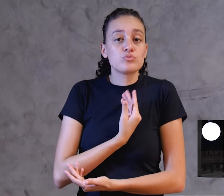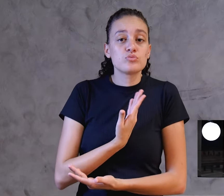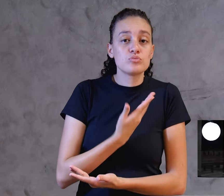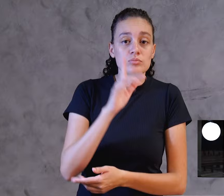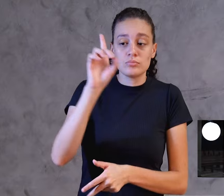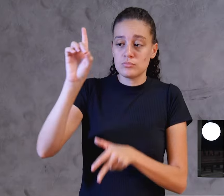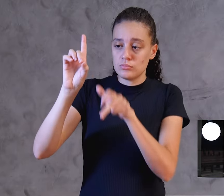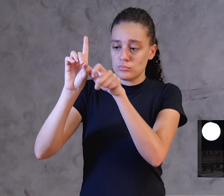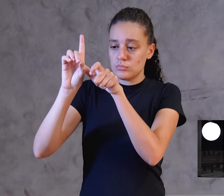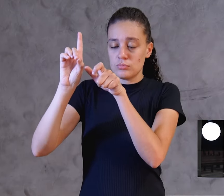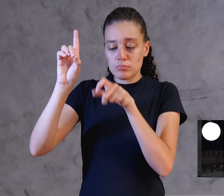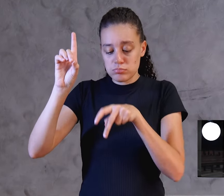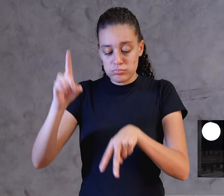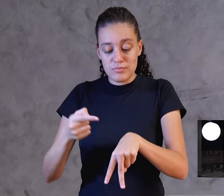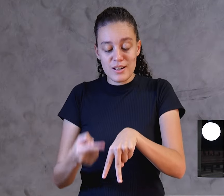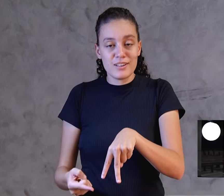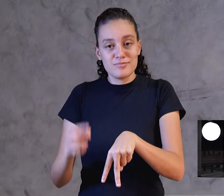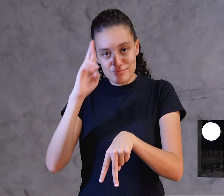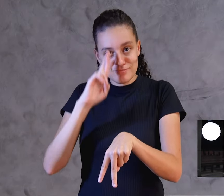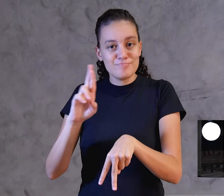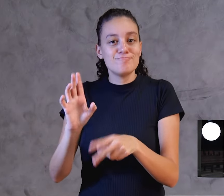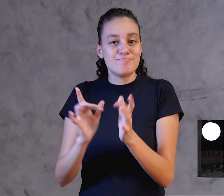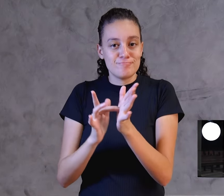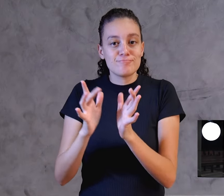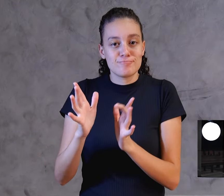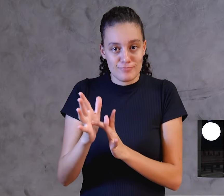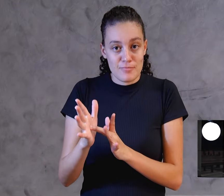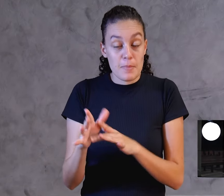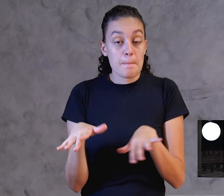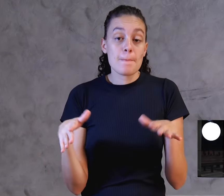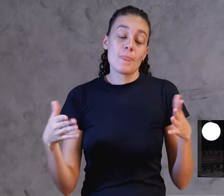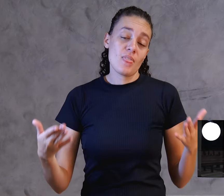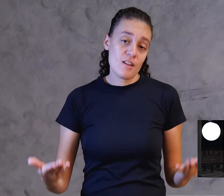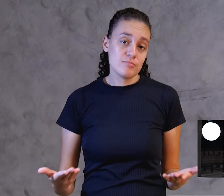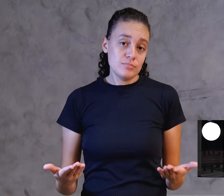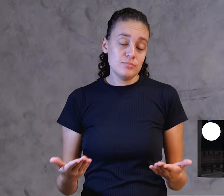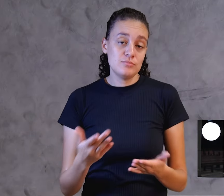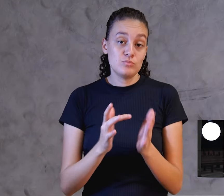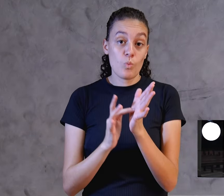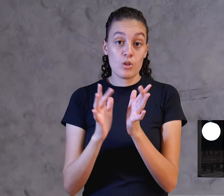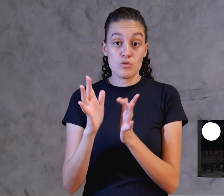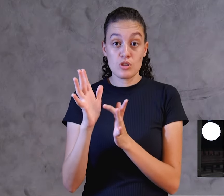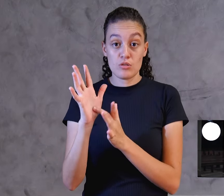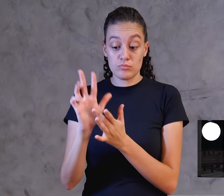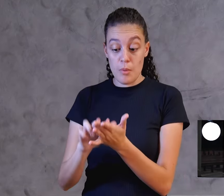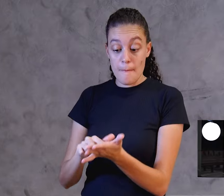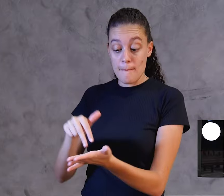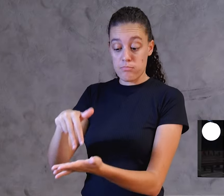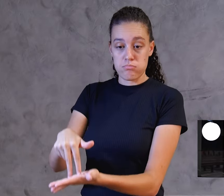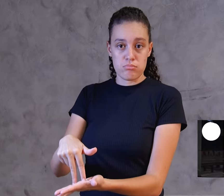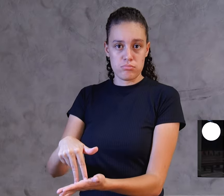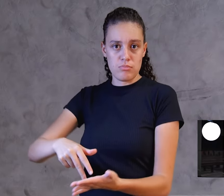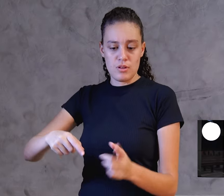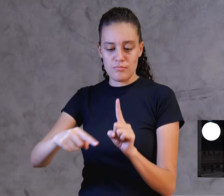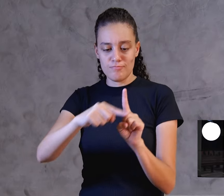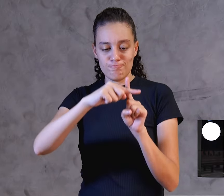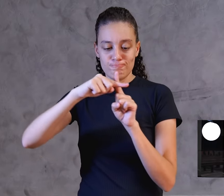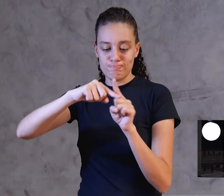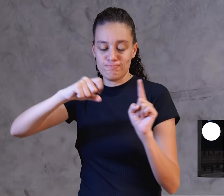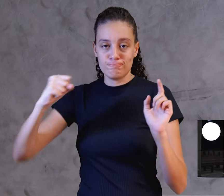Deus? o Senhor Jesus Cristo. Então, quando Jesus vem para morrer no Calvário, ele é Deus